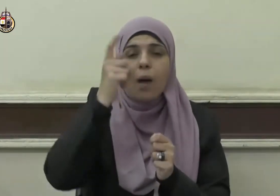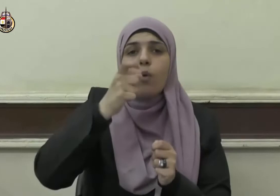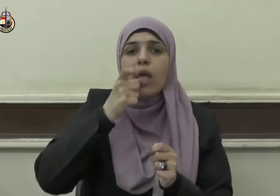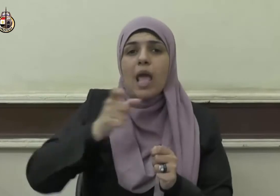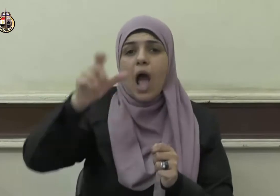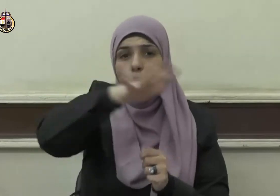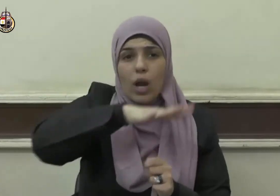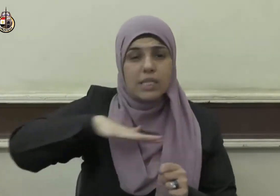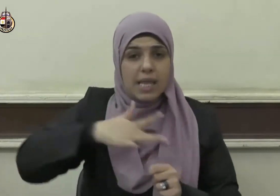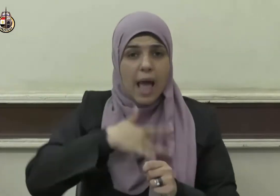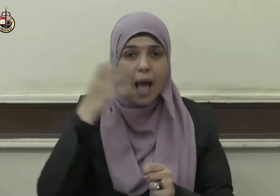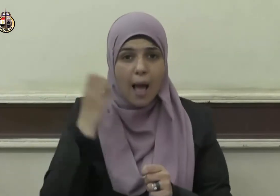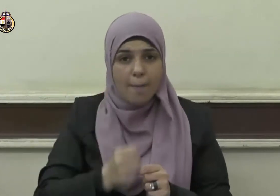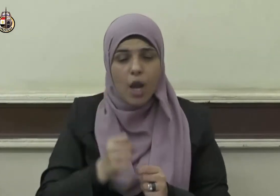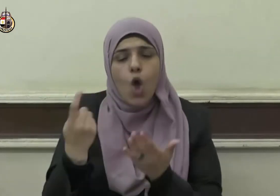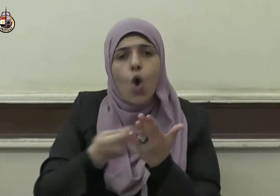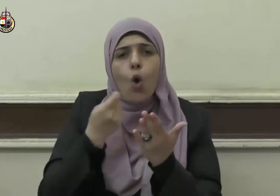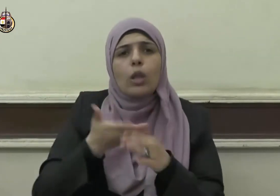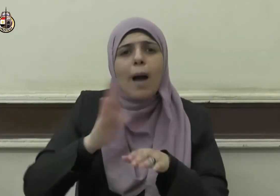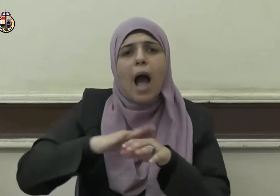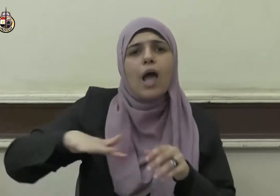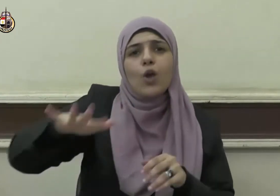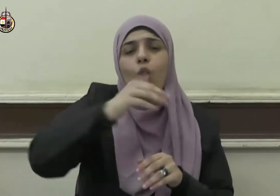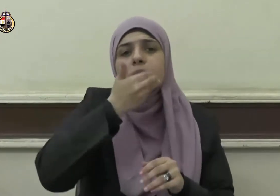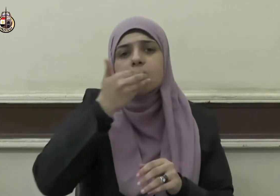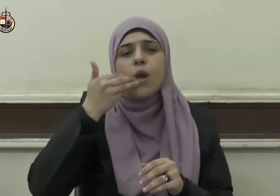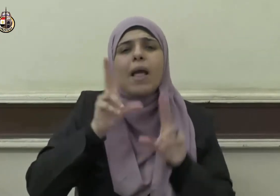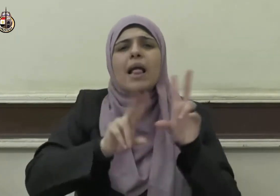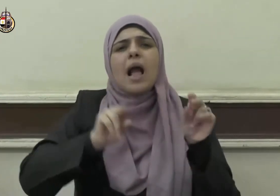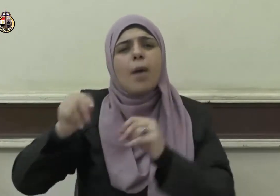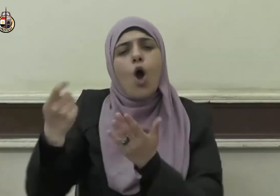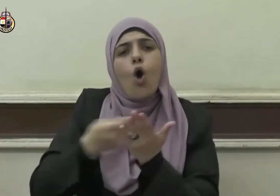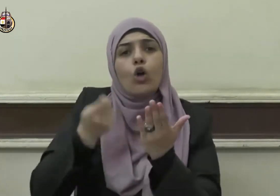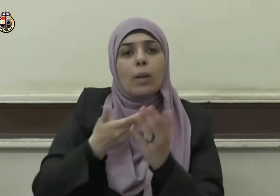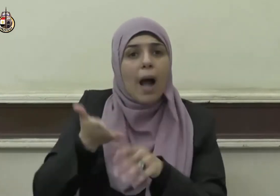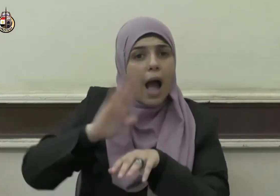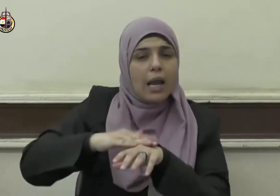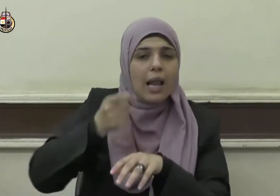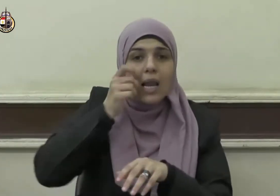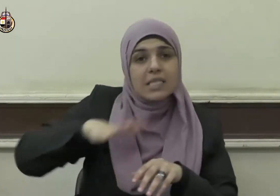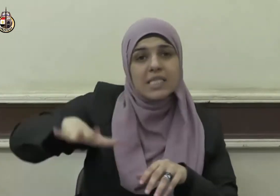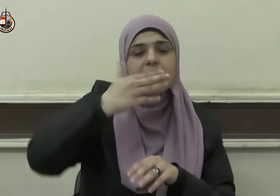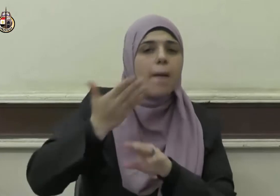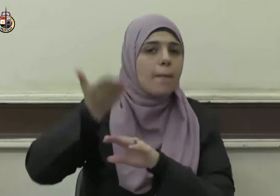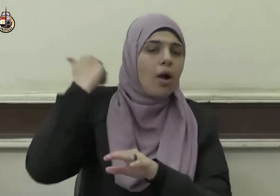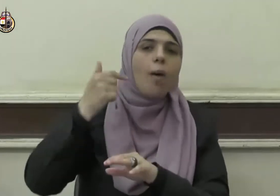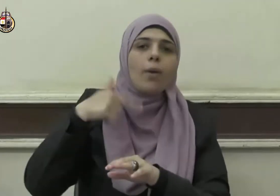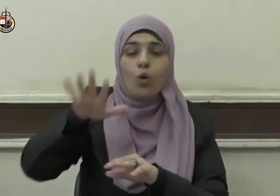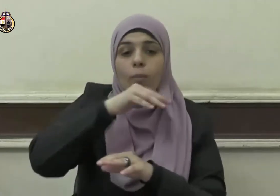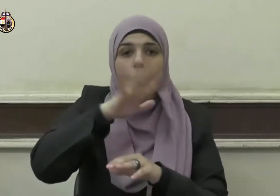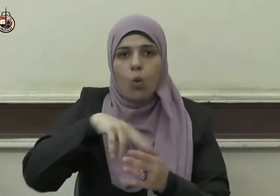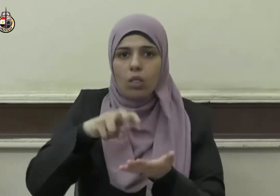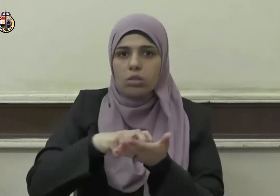آمنوا كُتِب عليكم الصيام كما كُتِب عن الذين لقبلكم لعلكم تتقون